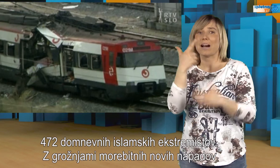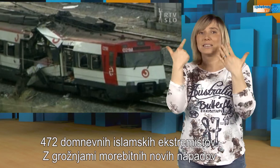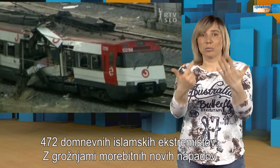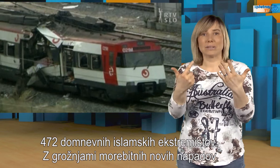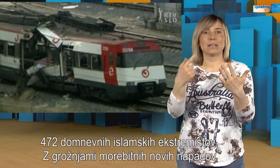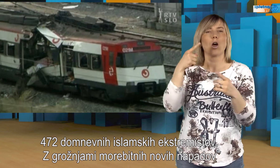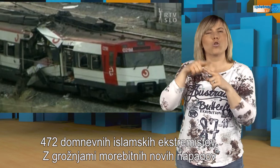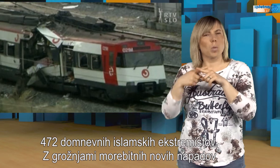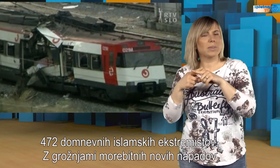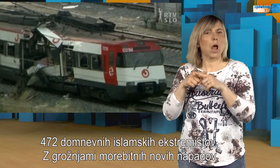islamskih ekstremistov.